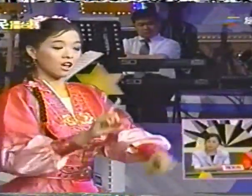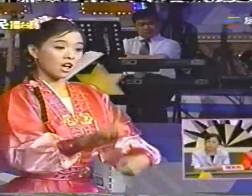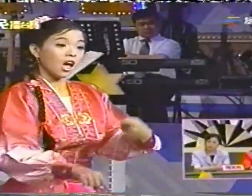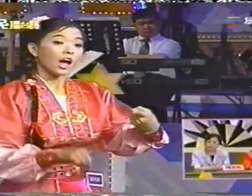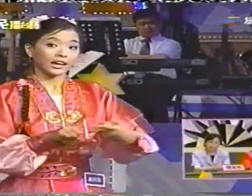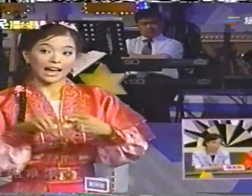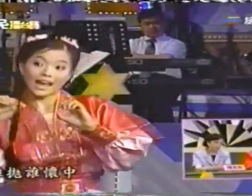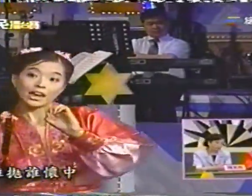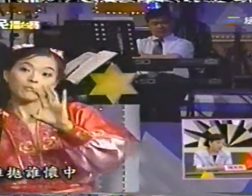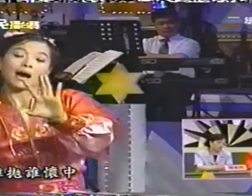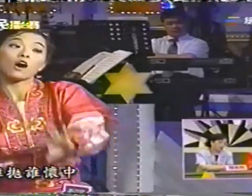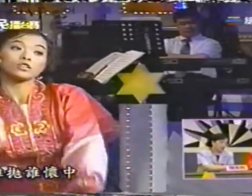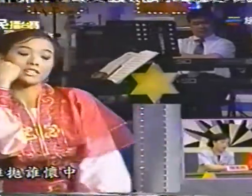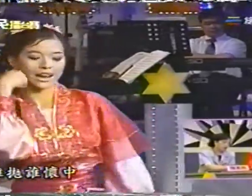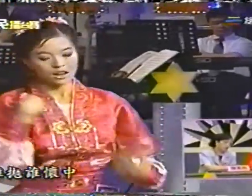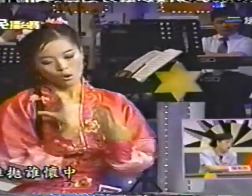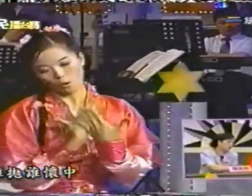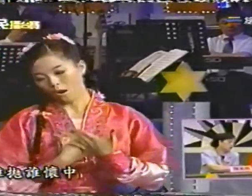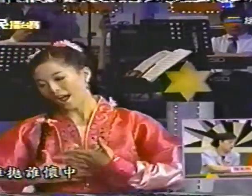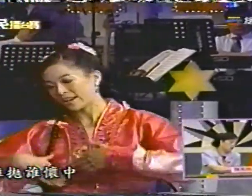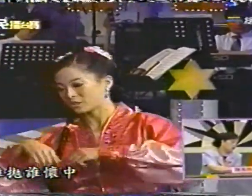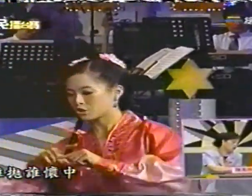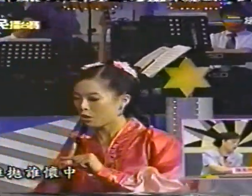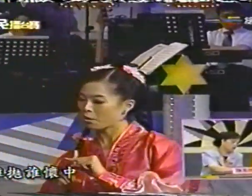该抛谁怀中